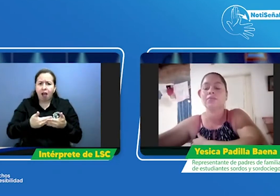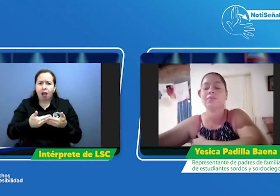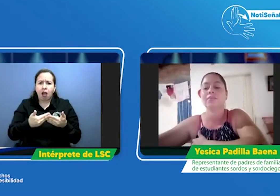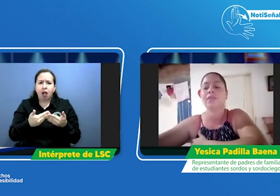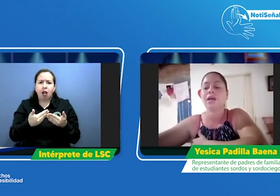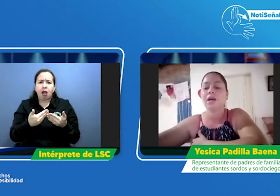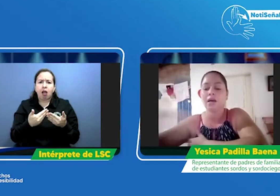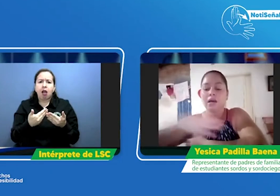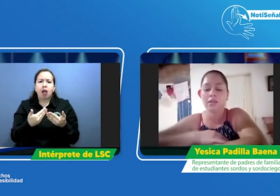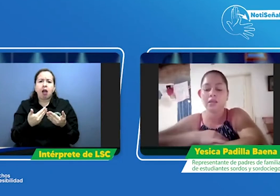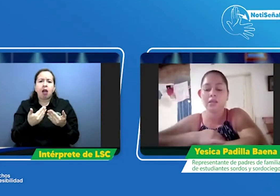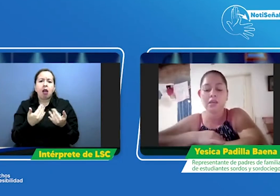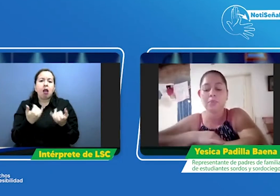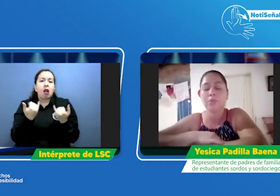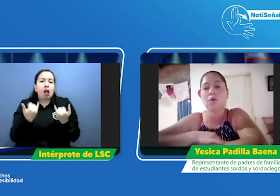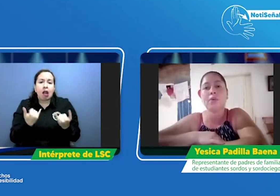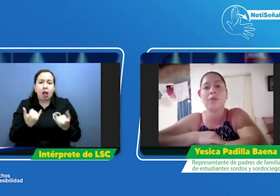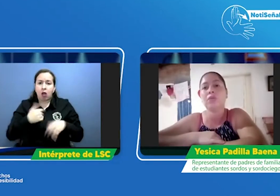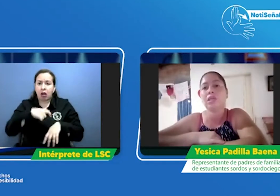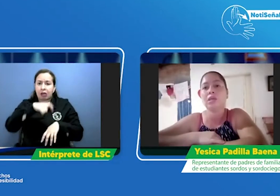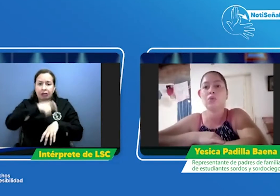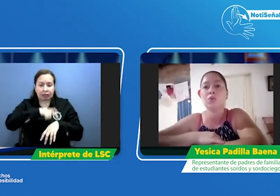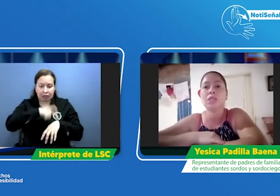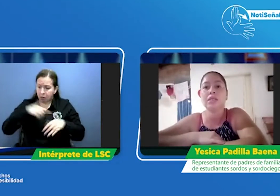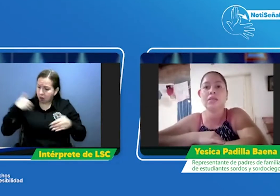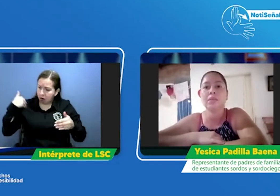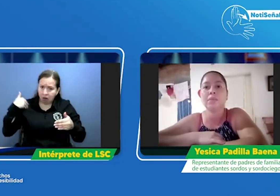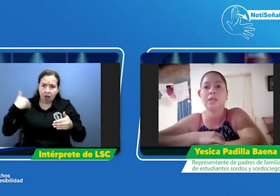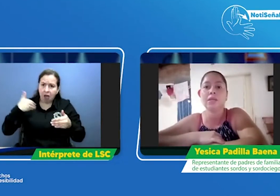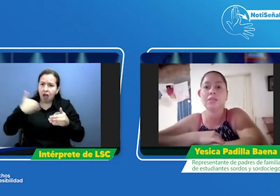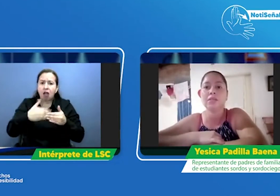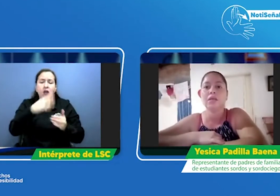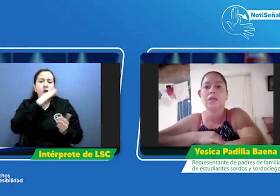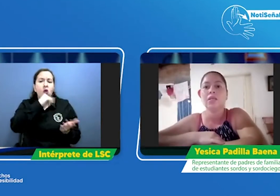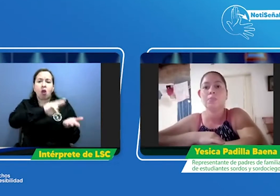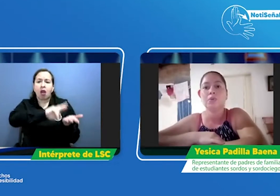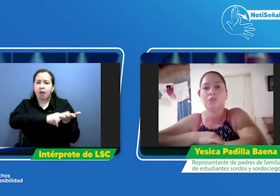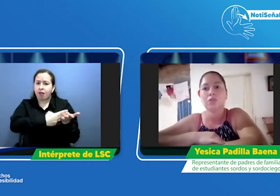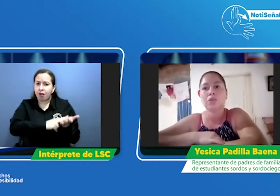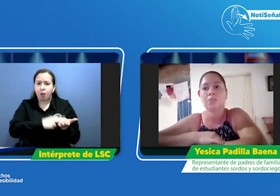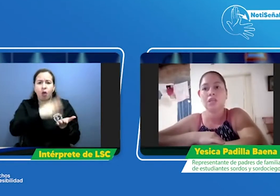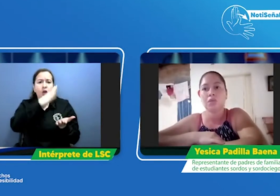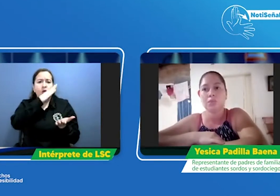a este tiempo todavía no tenemos ni intérpretes ni profesores bilingües